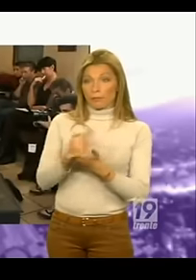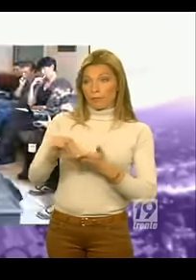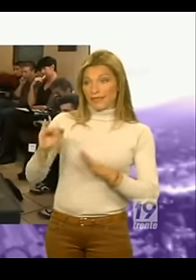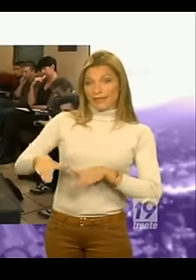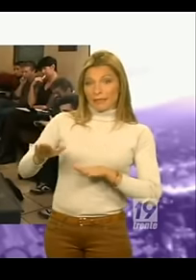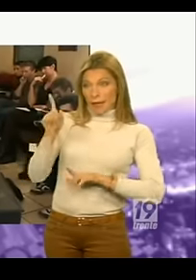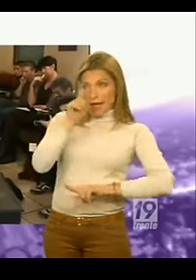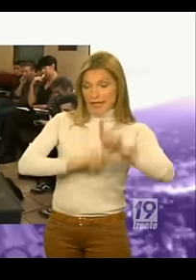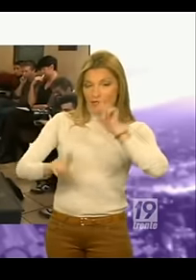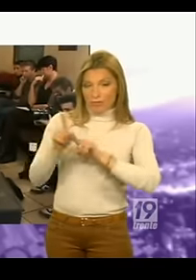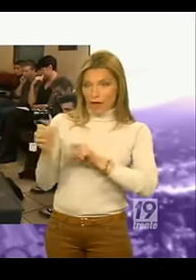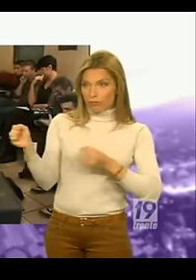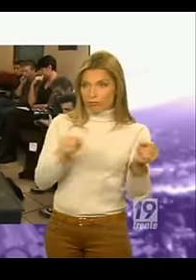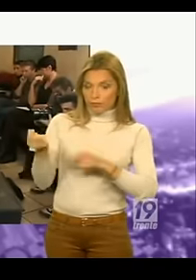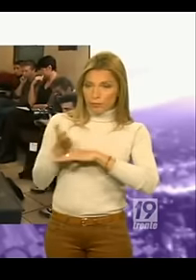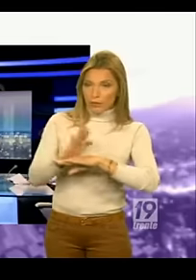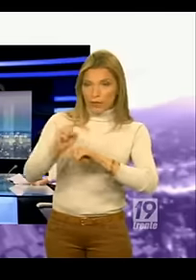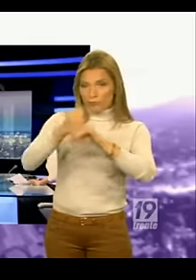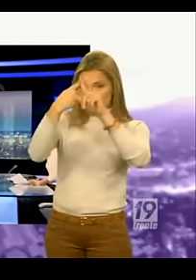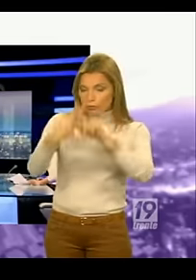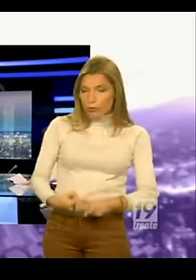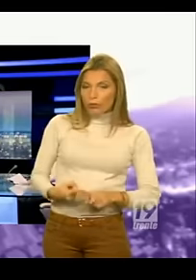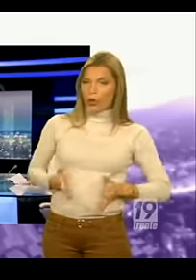présenter de nombreux candidats aux élections régionales.